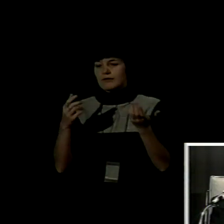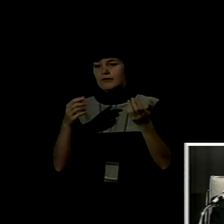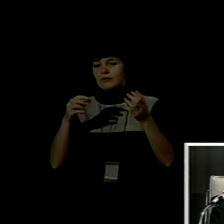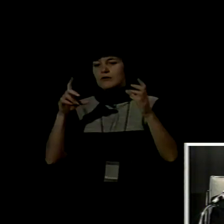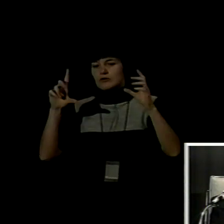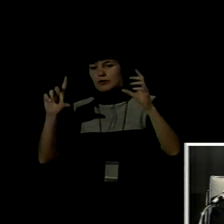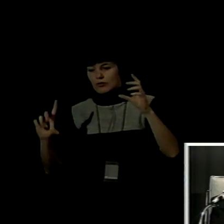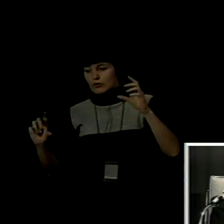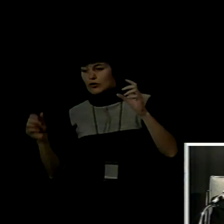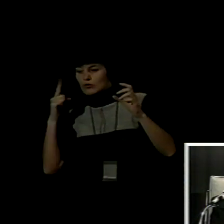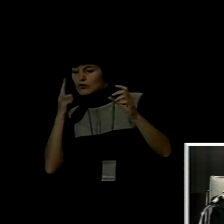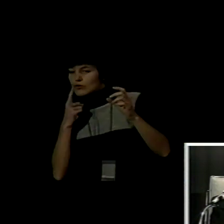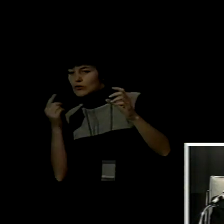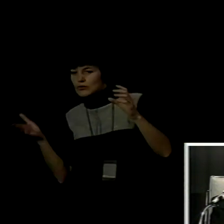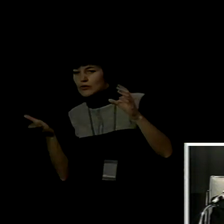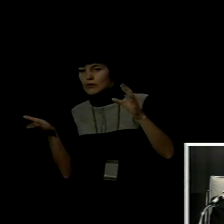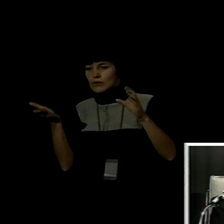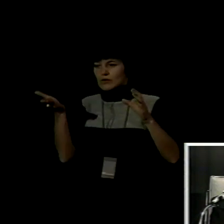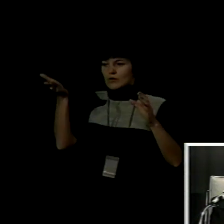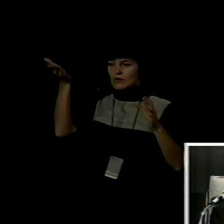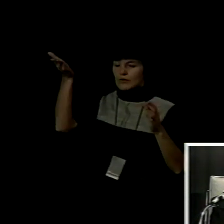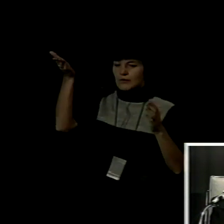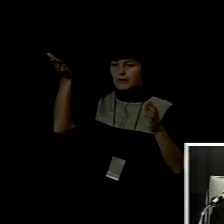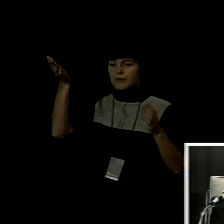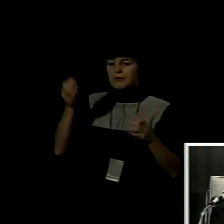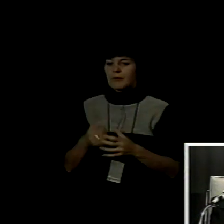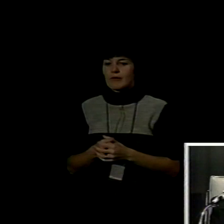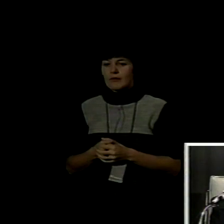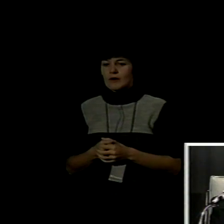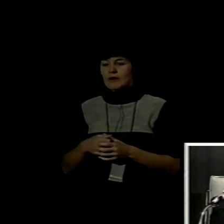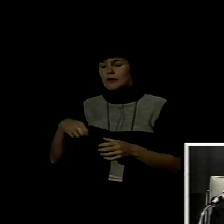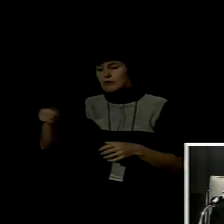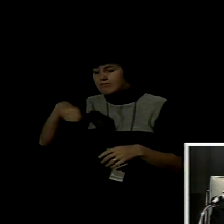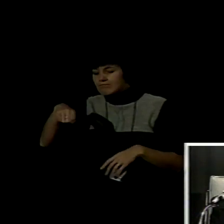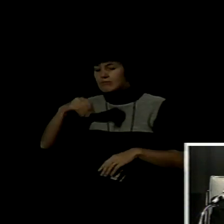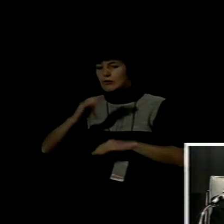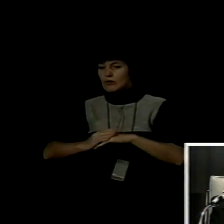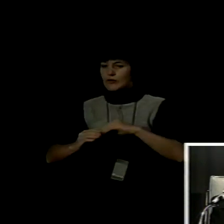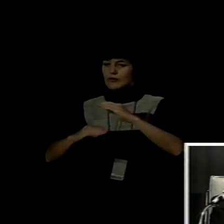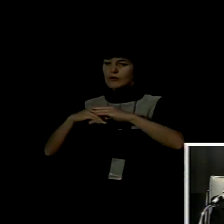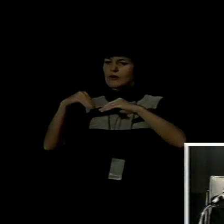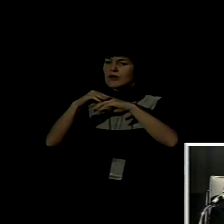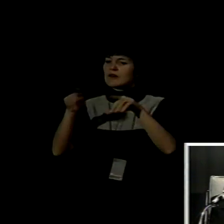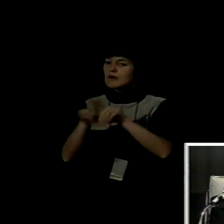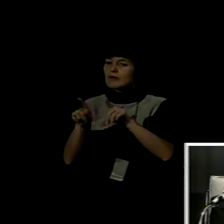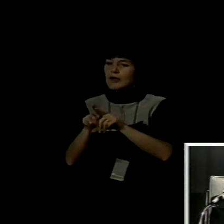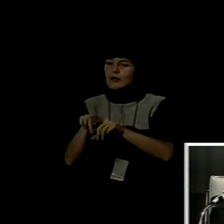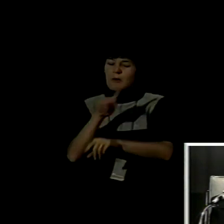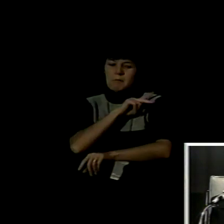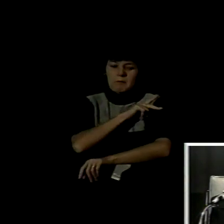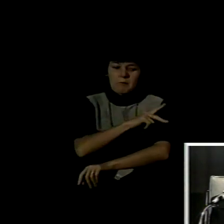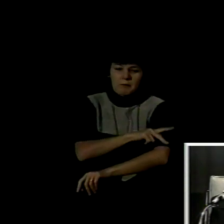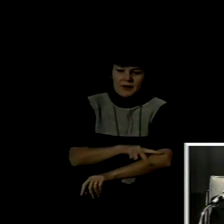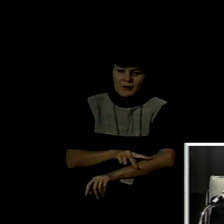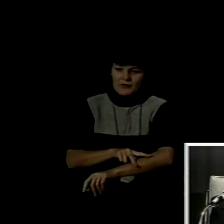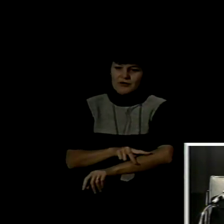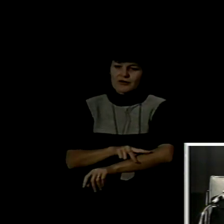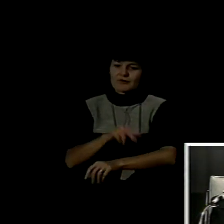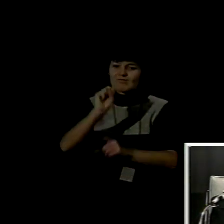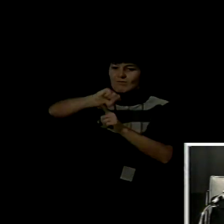de construir una epistemología social en América Latina es decir que nos lleve a hacer planteamientos que tengan